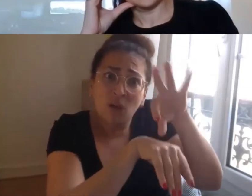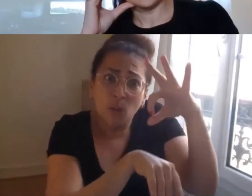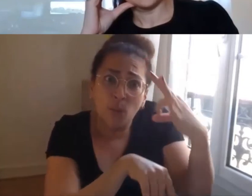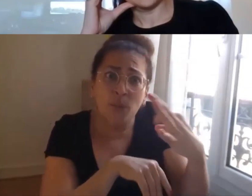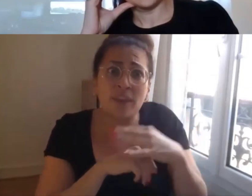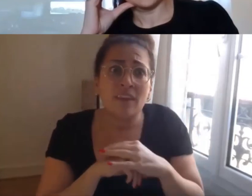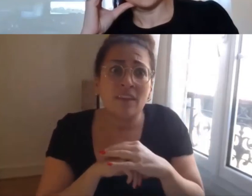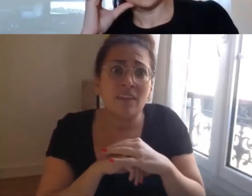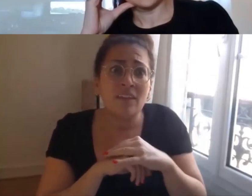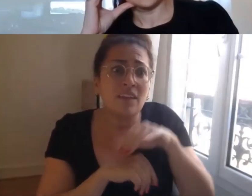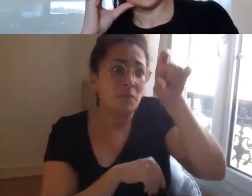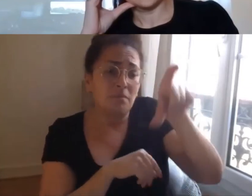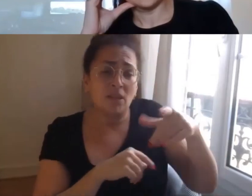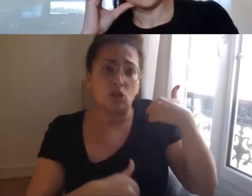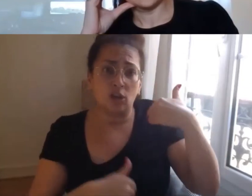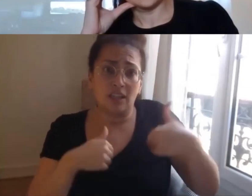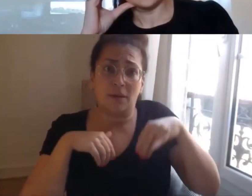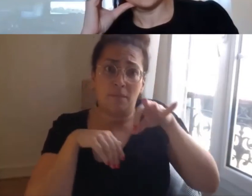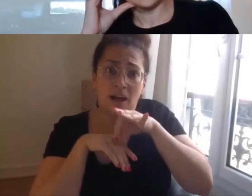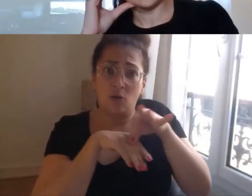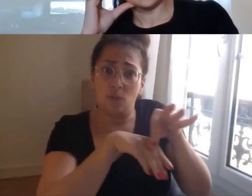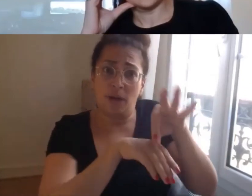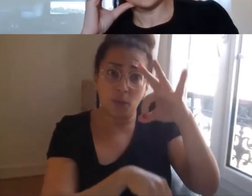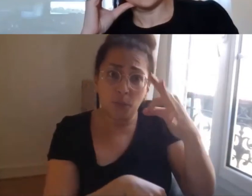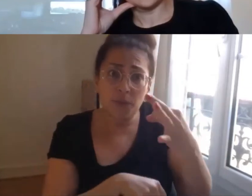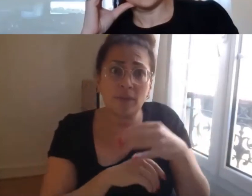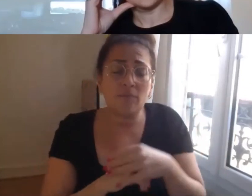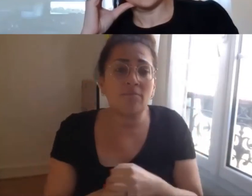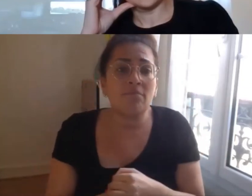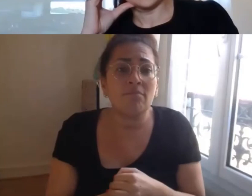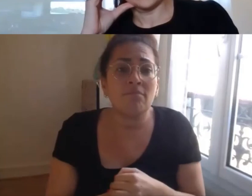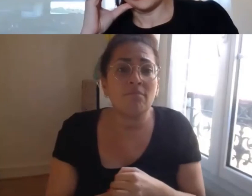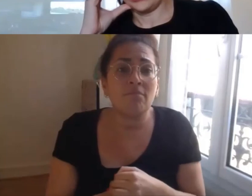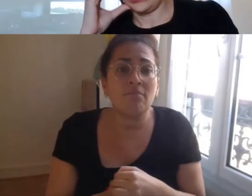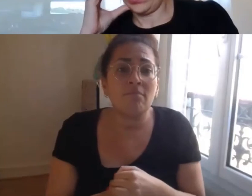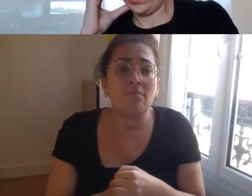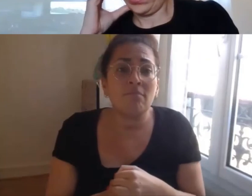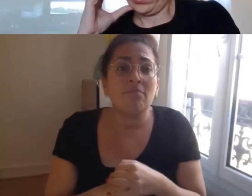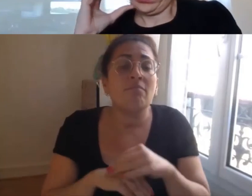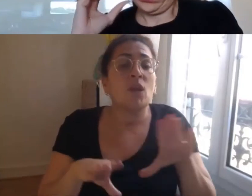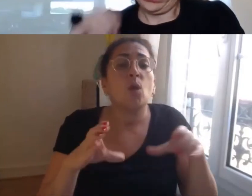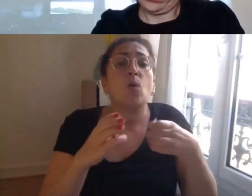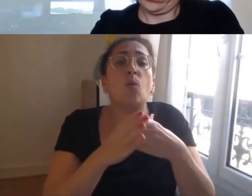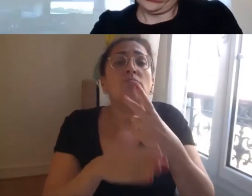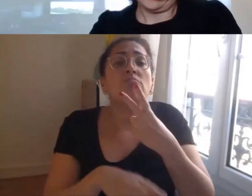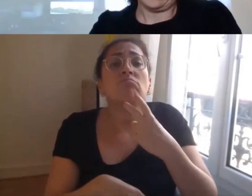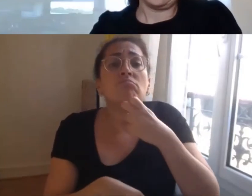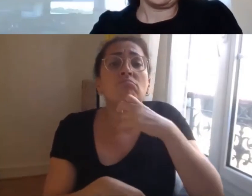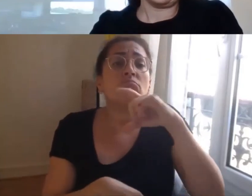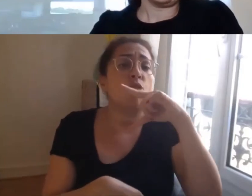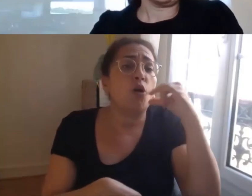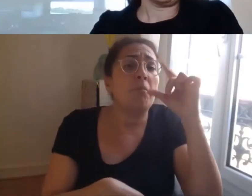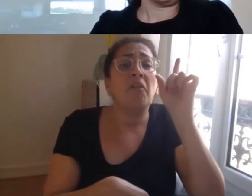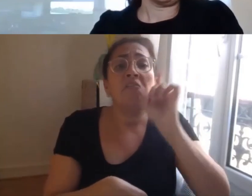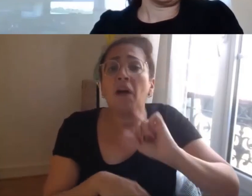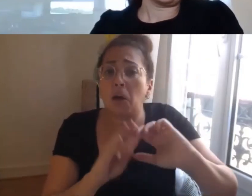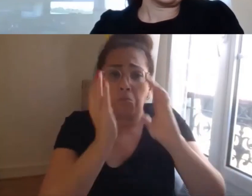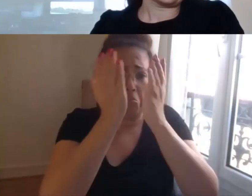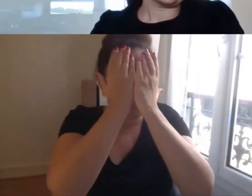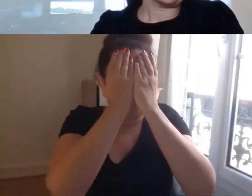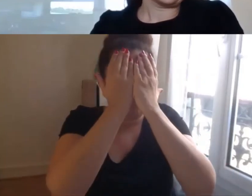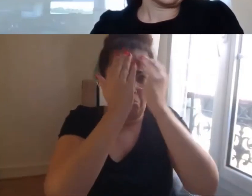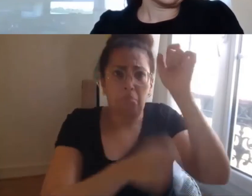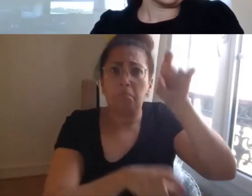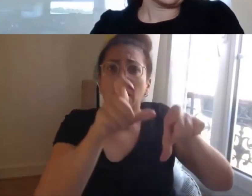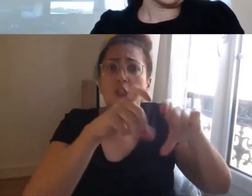personnes handicapées en effet un groupe de citoyennes de citoyens un groupe de personnes qui forment